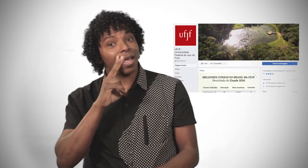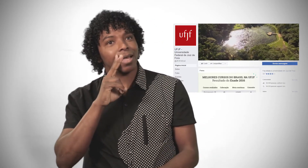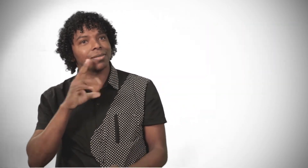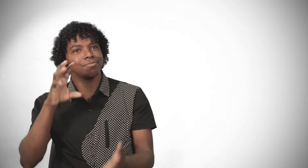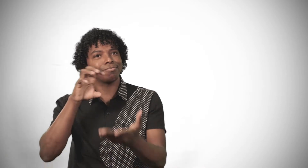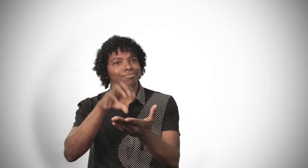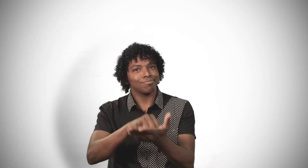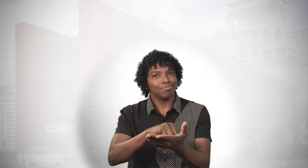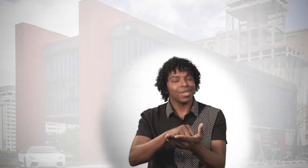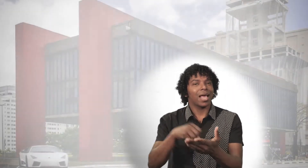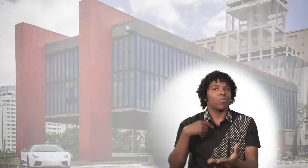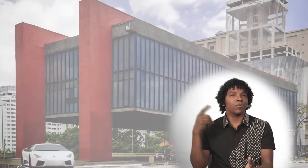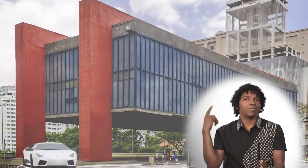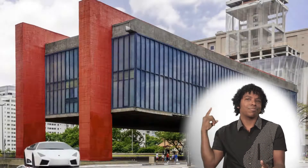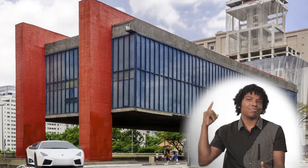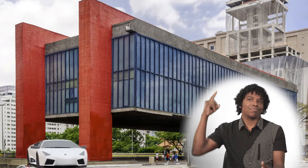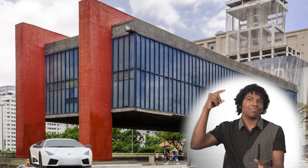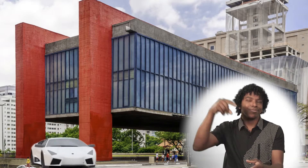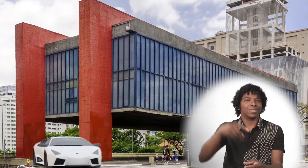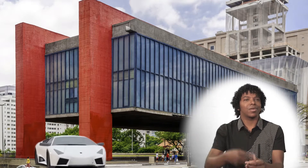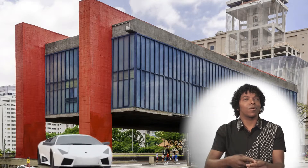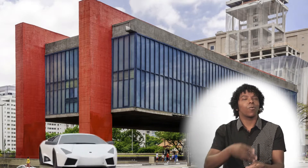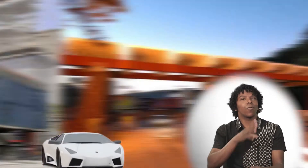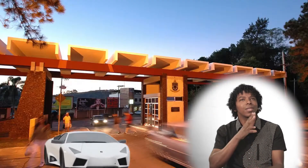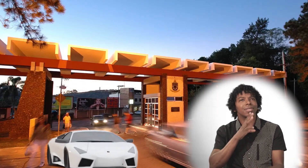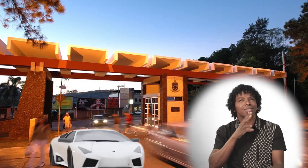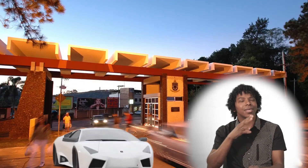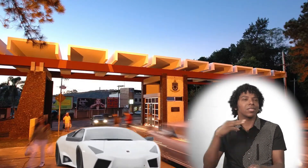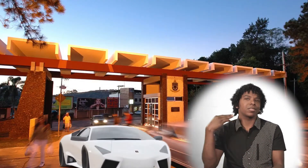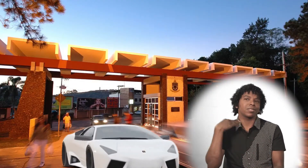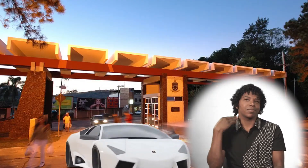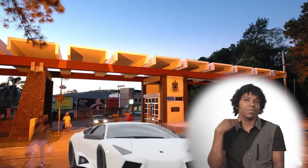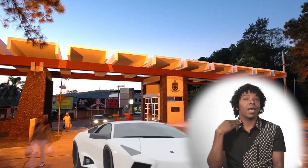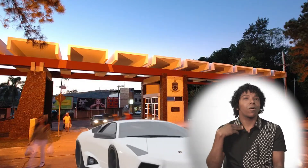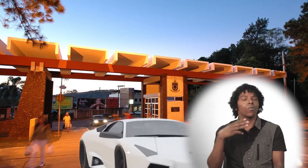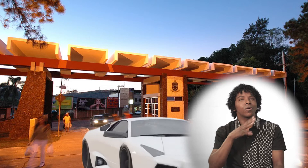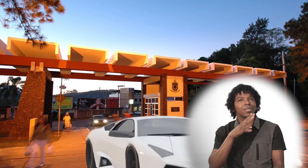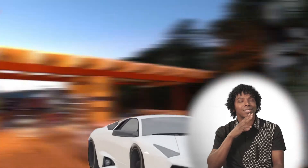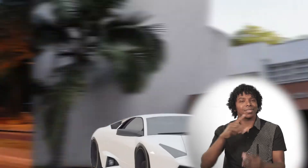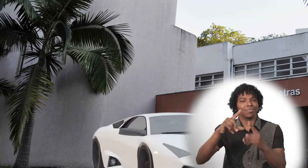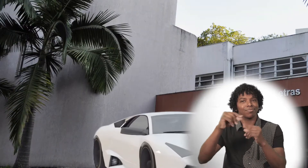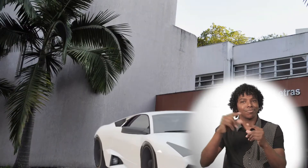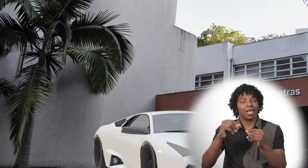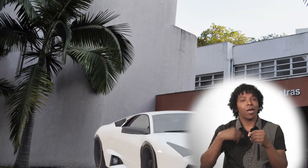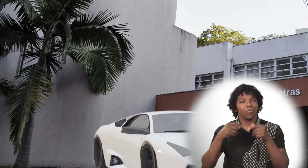e fiz minha reserva. Viajei e vim até aqui para poder conhecer a cidade de Rio de Janeiro. E também conheci o campus da UFJF.